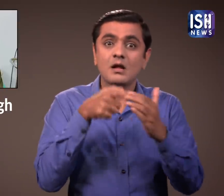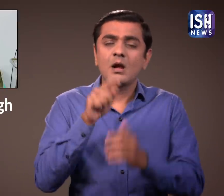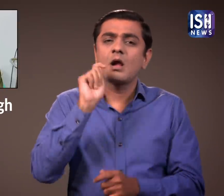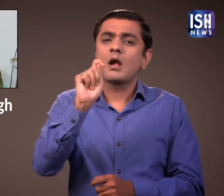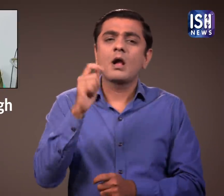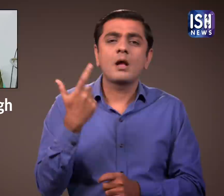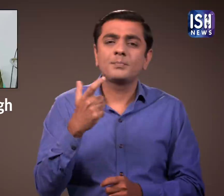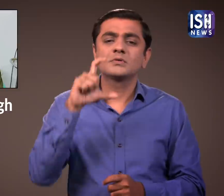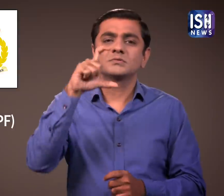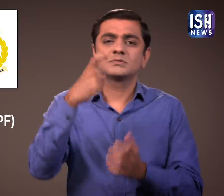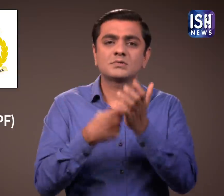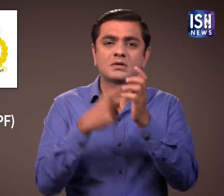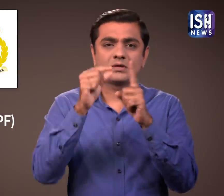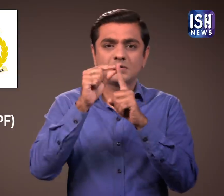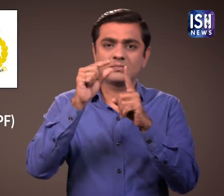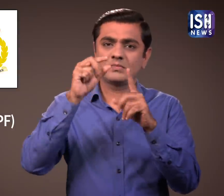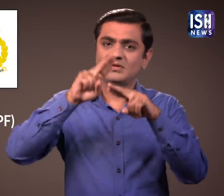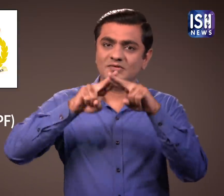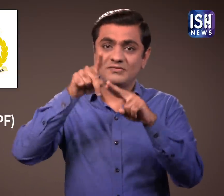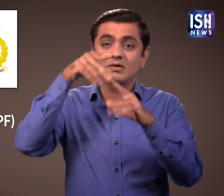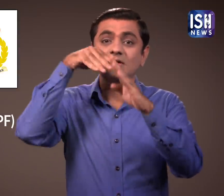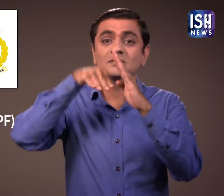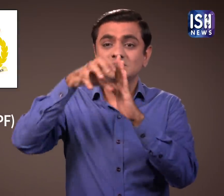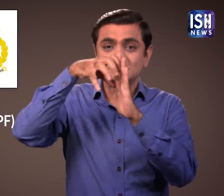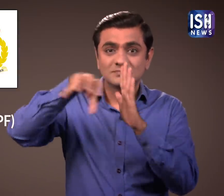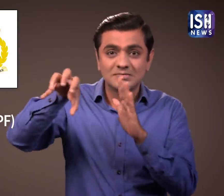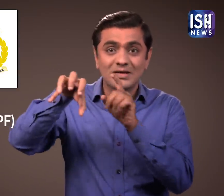वह CRPF के कोब्रा यूनिट का हिस्सा है